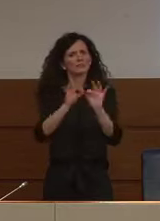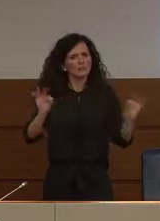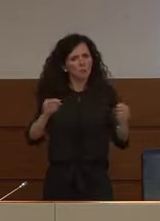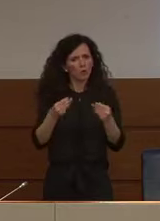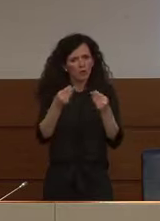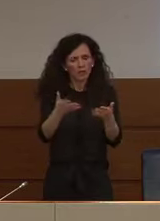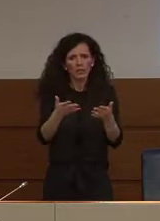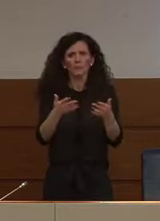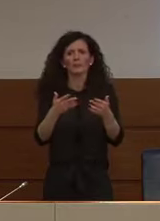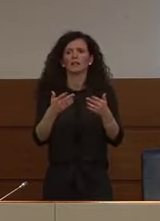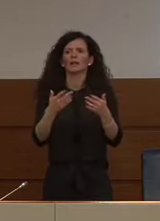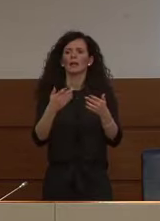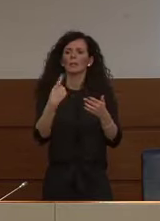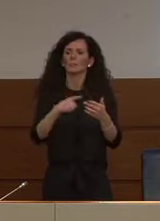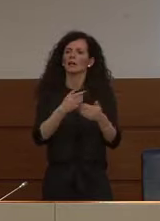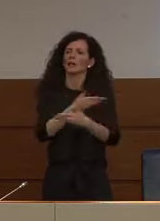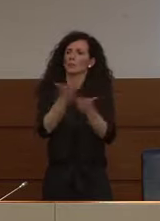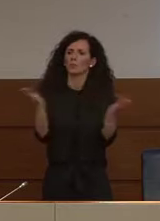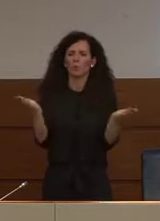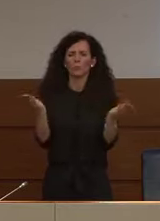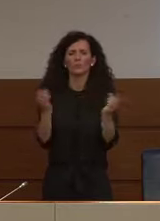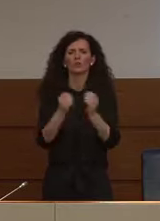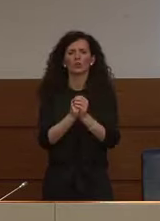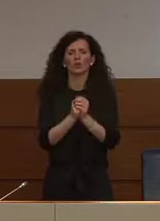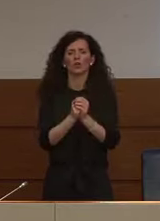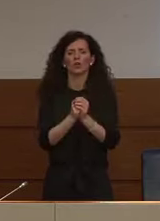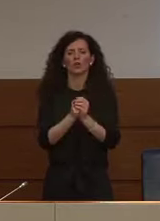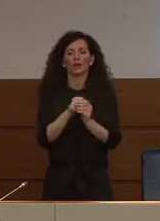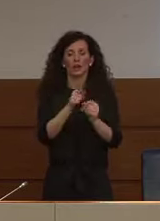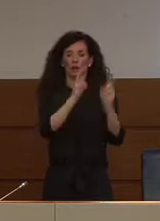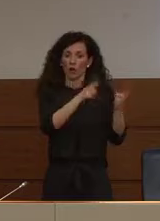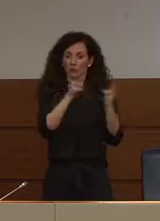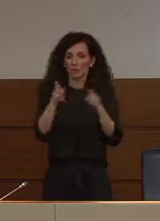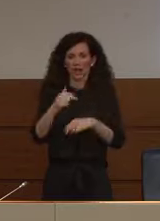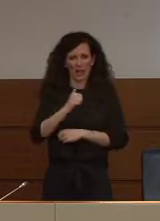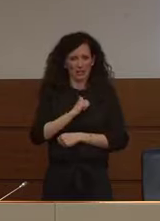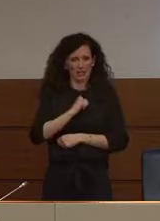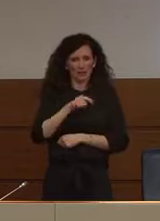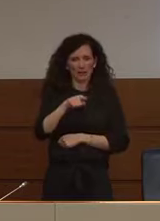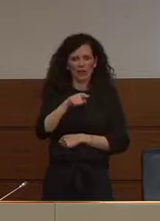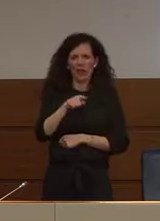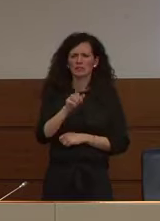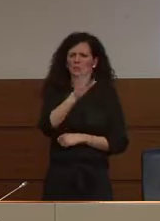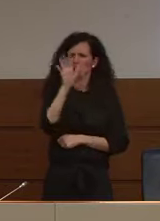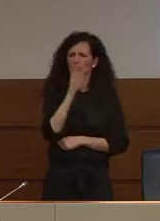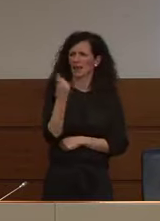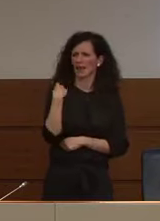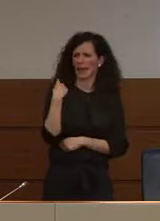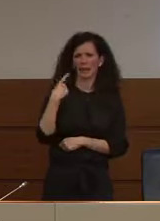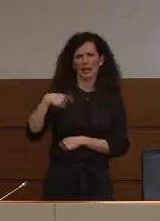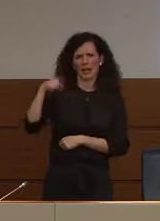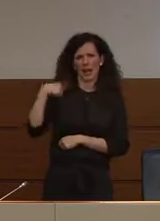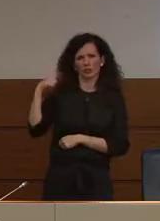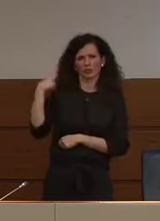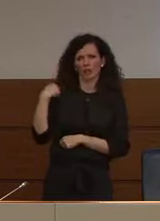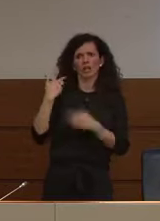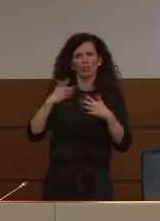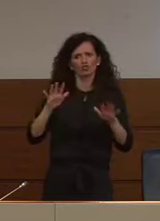del servizio pubblico e hanno ricevuto ieri l'altro ieri eravamo a oltre 200